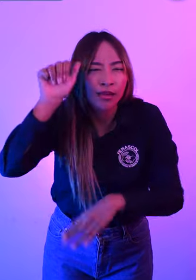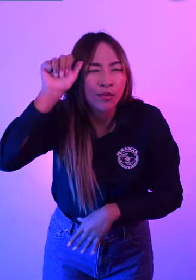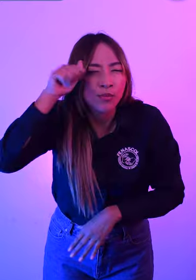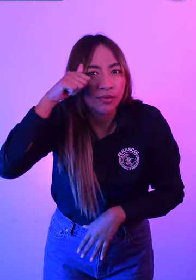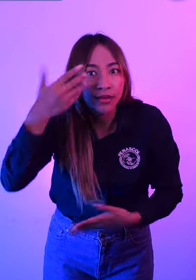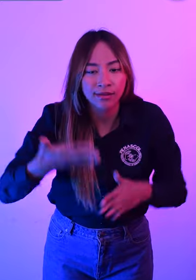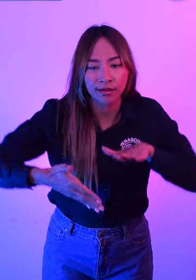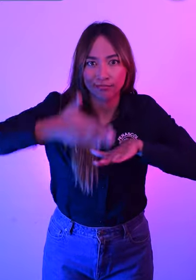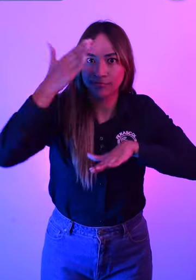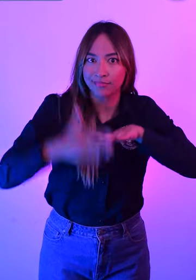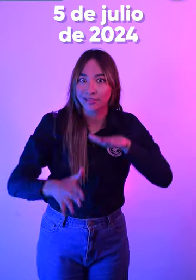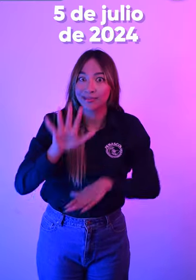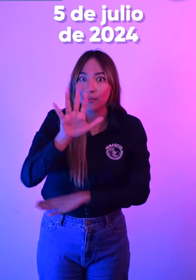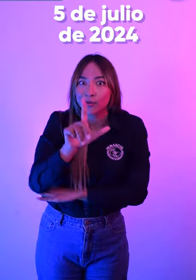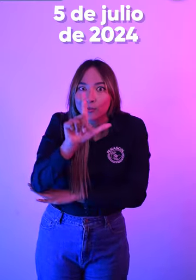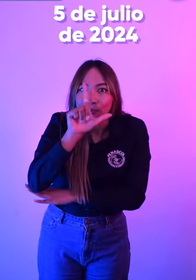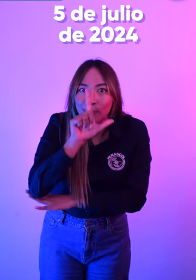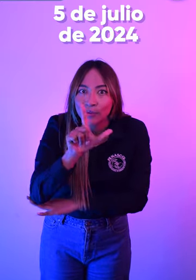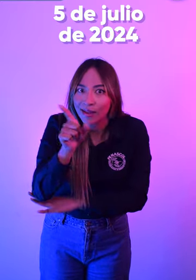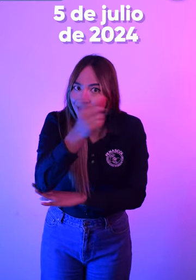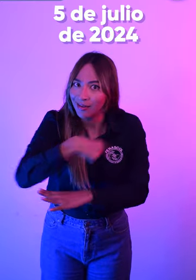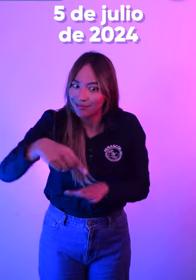Recuerda, hasta el 5 de julio, inscripción sin costo.